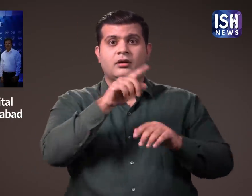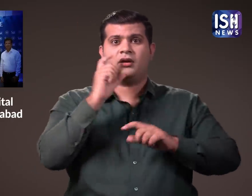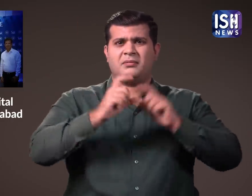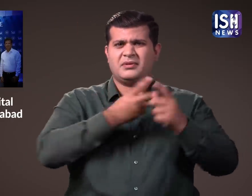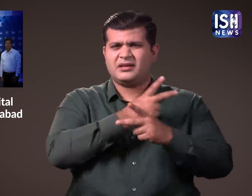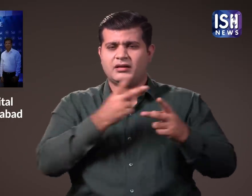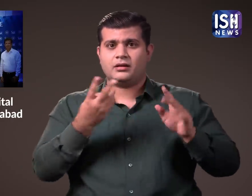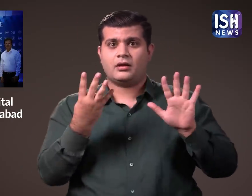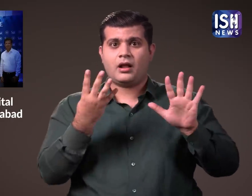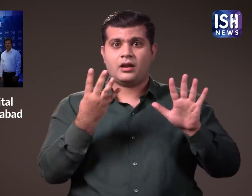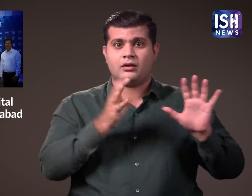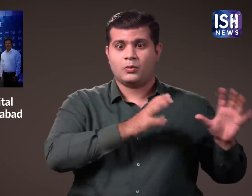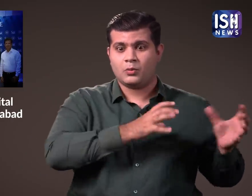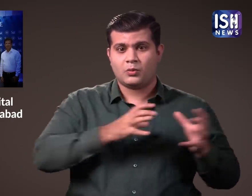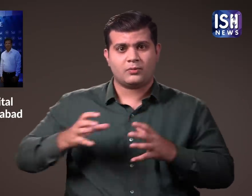बोली में 9 दलों ने भाग लिया.